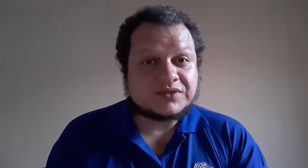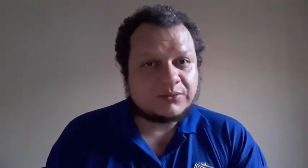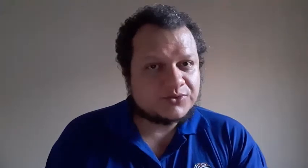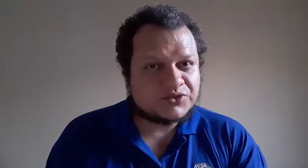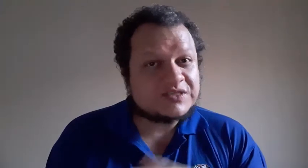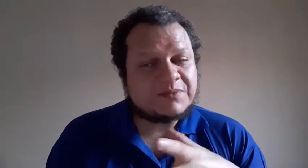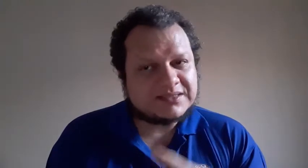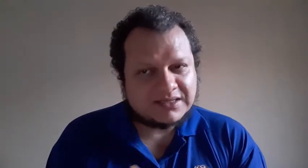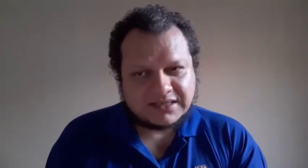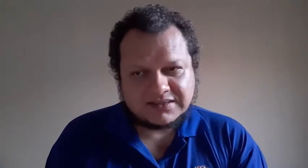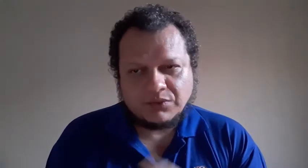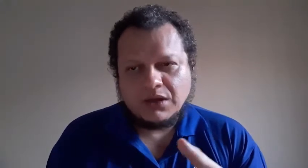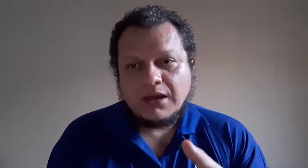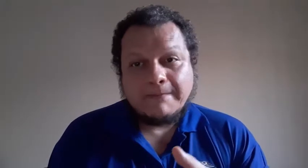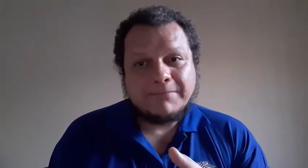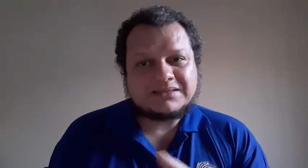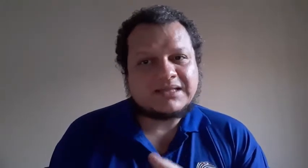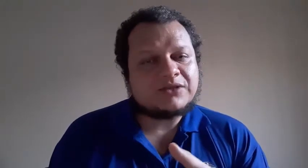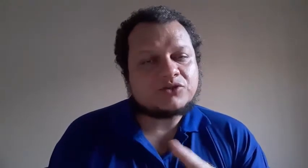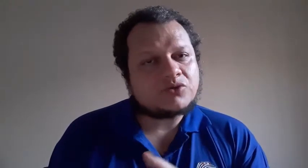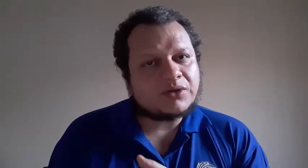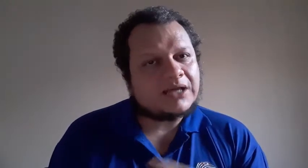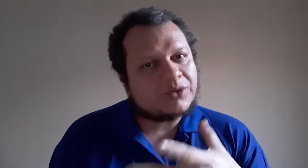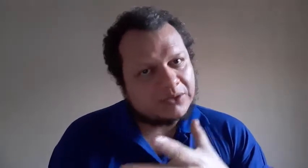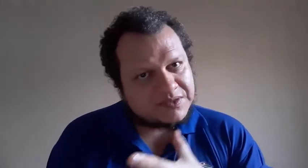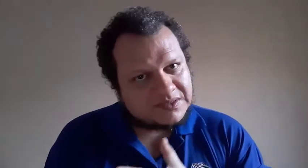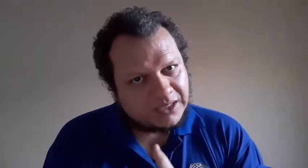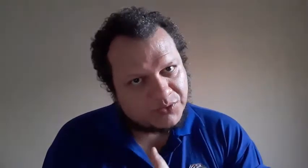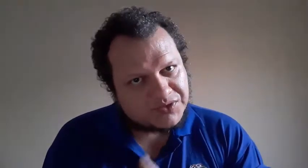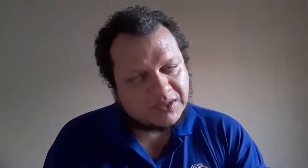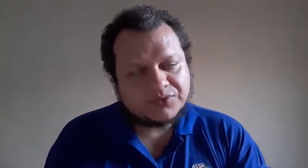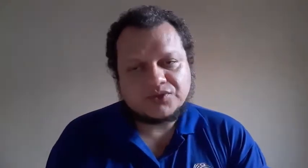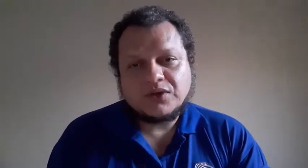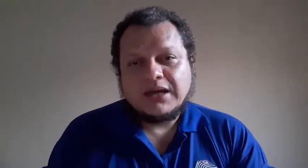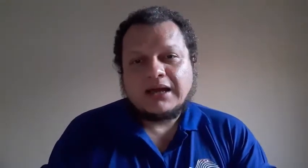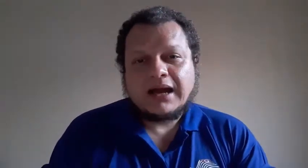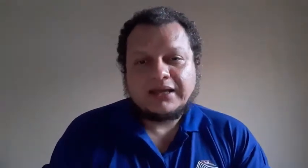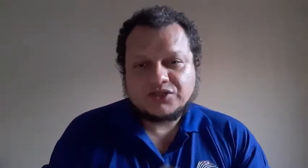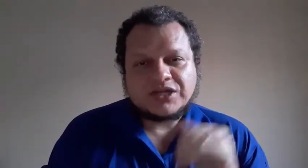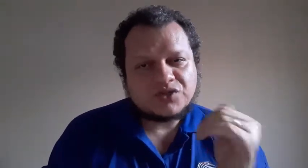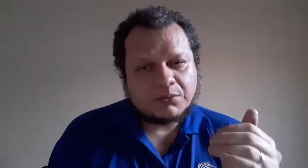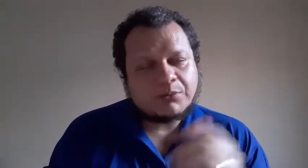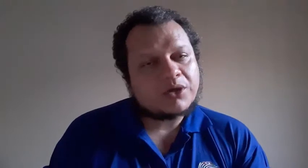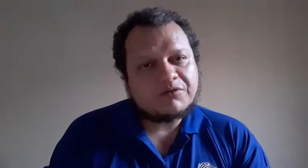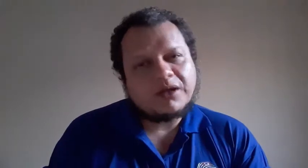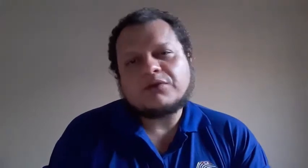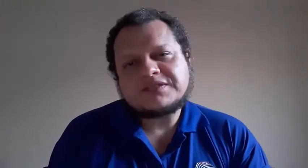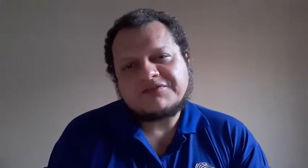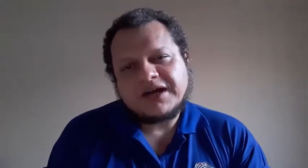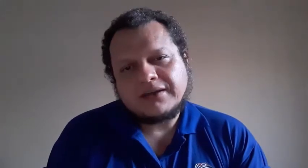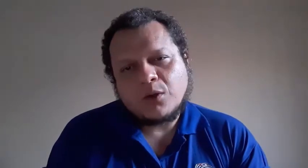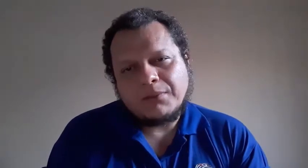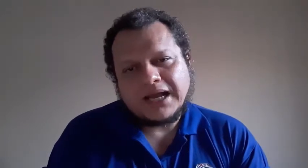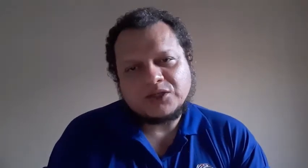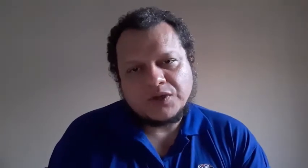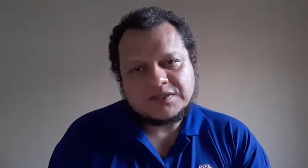centros de especialização. Mestrado e doutorado, que é do estrito dos centros. Aí já sobe um pouquinho o valor, você vai cobrar R$2